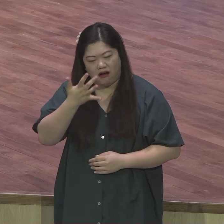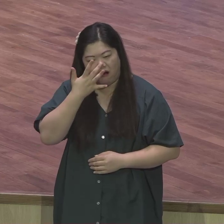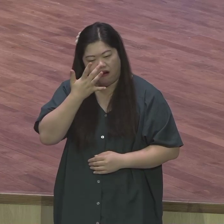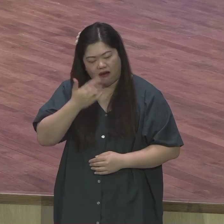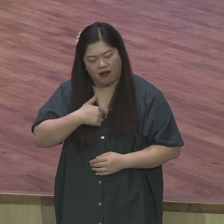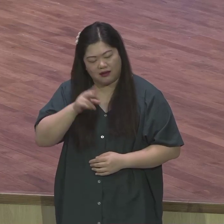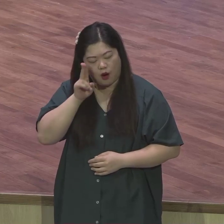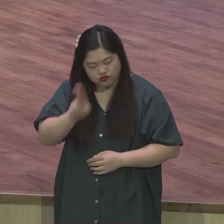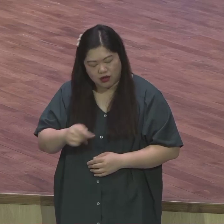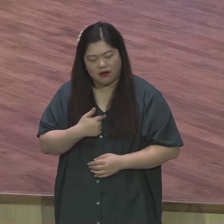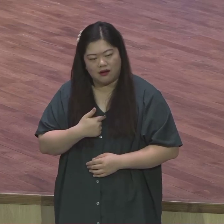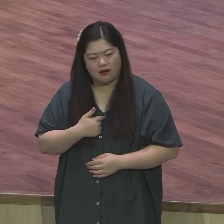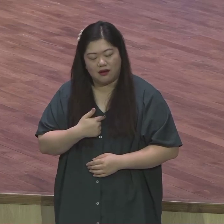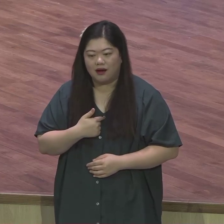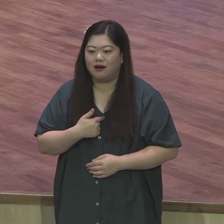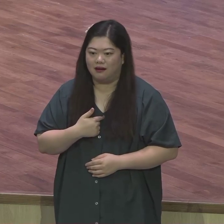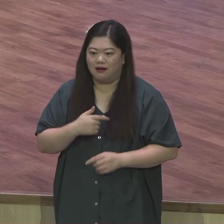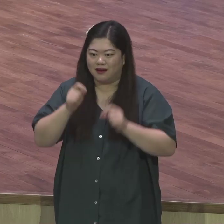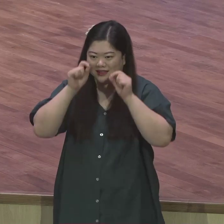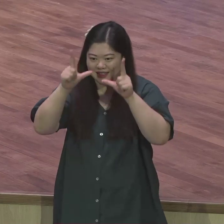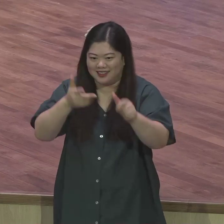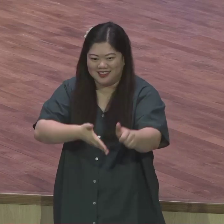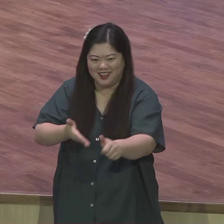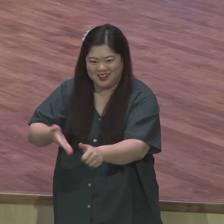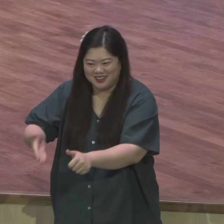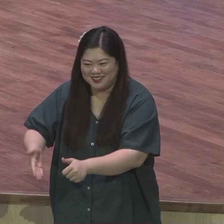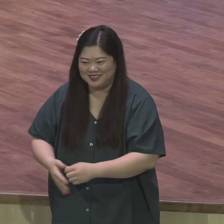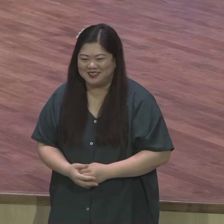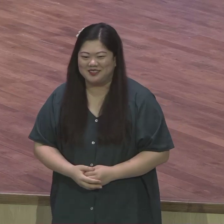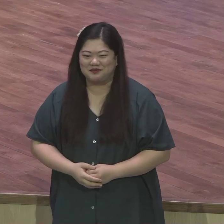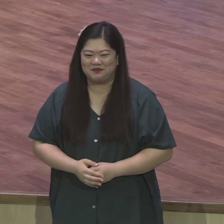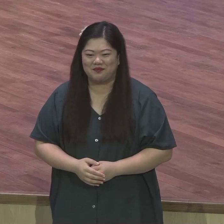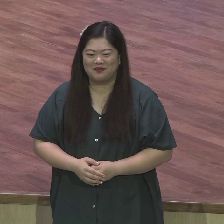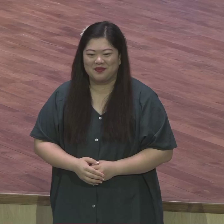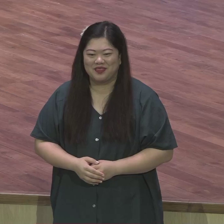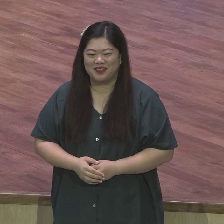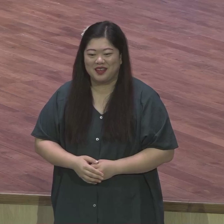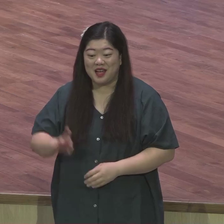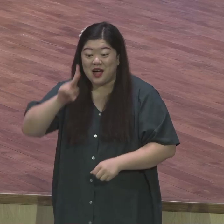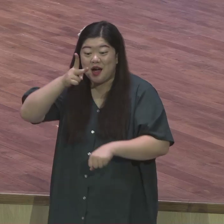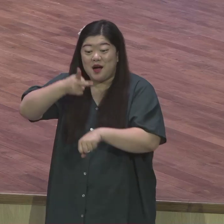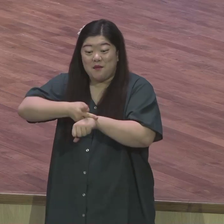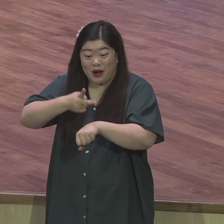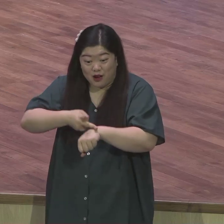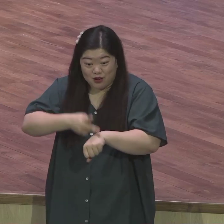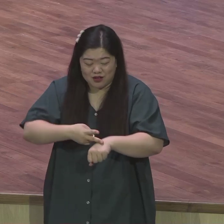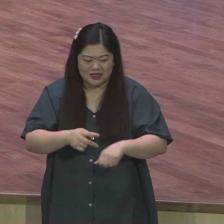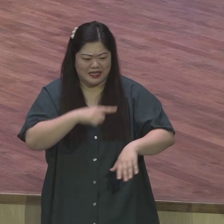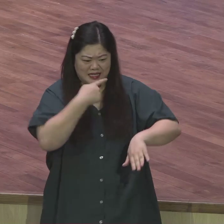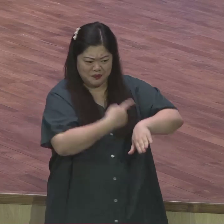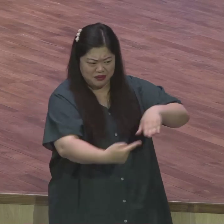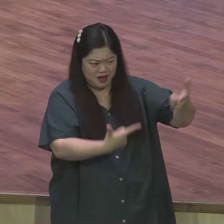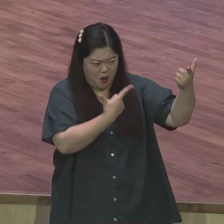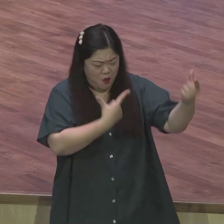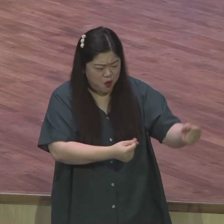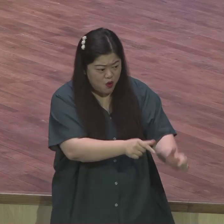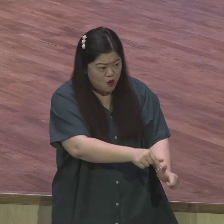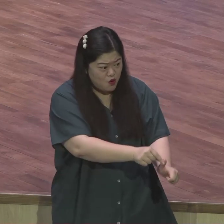영계적 성도 여러분 바울이 가지고 있던 동족 구원을 향한 뜨거운 열망 오늘 여러분